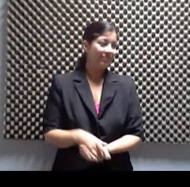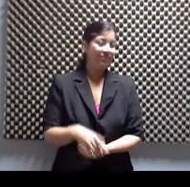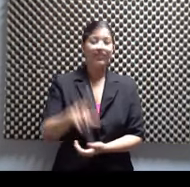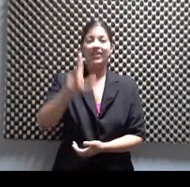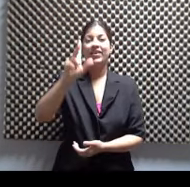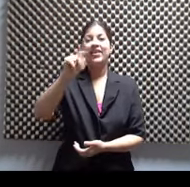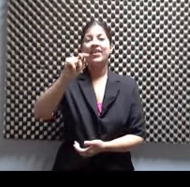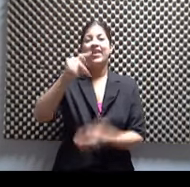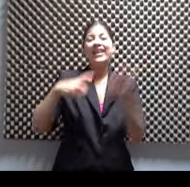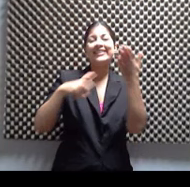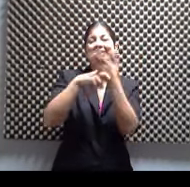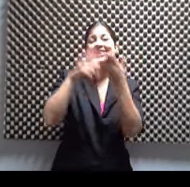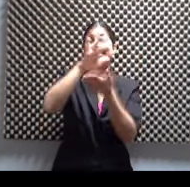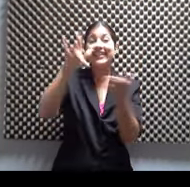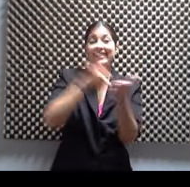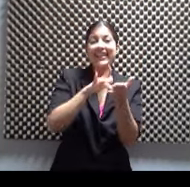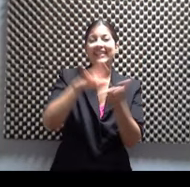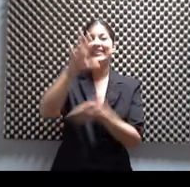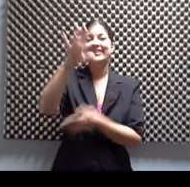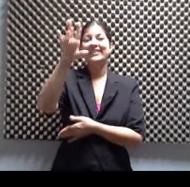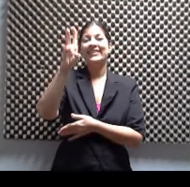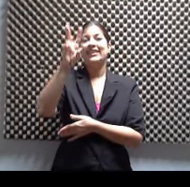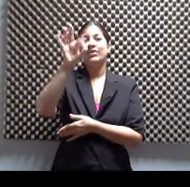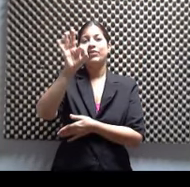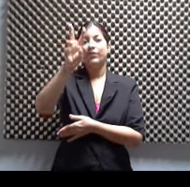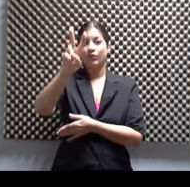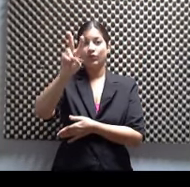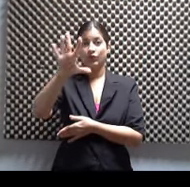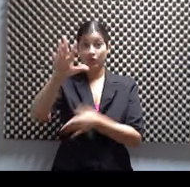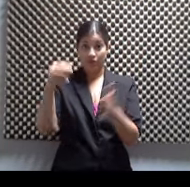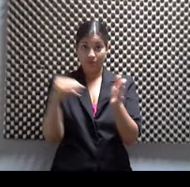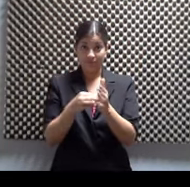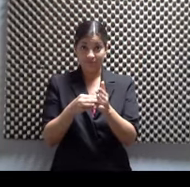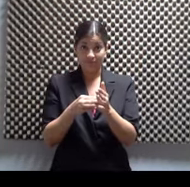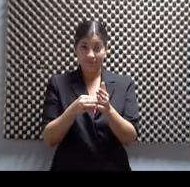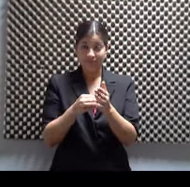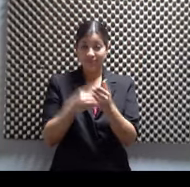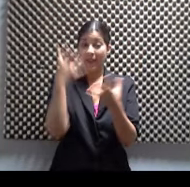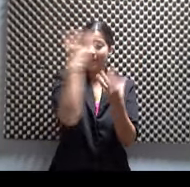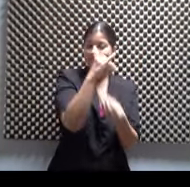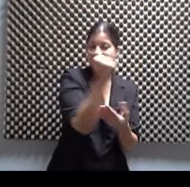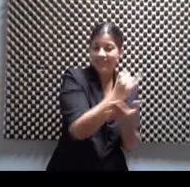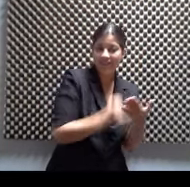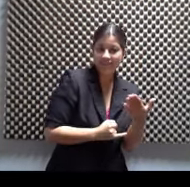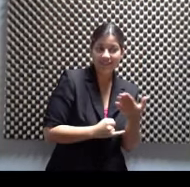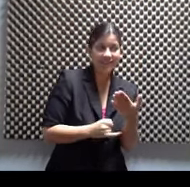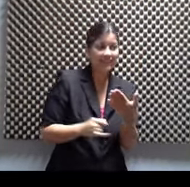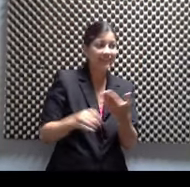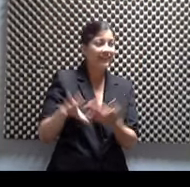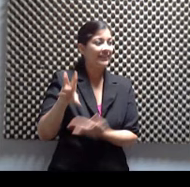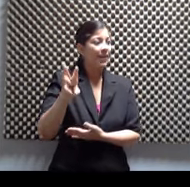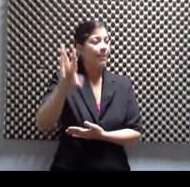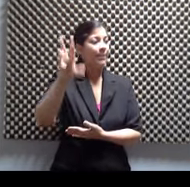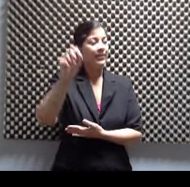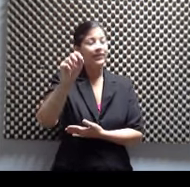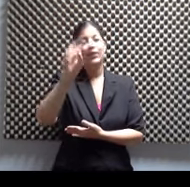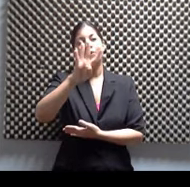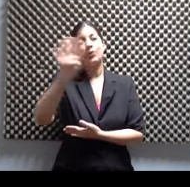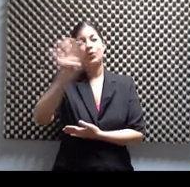7925.000 y Bellas Artes 6204444. Bellas Artes de Santurce. De Santurce. De Santurce.